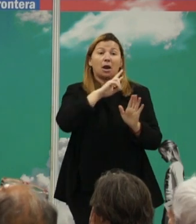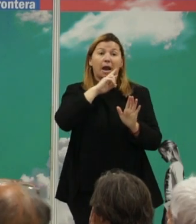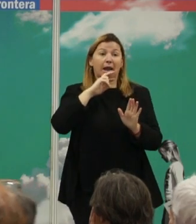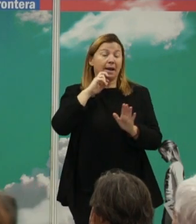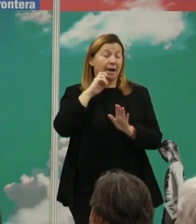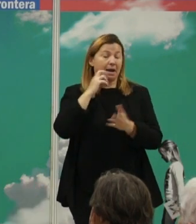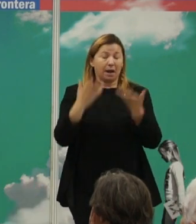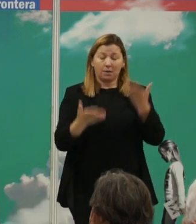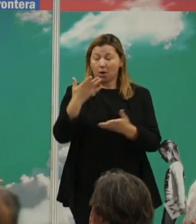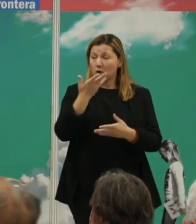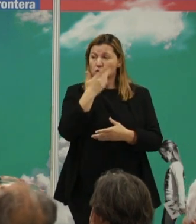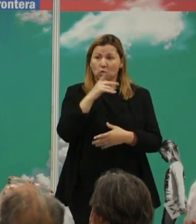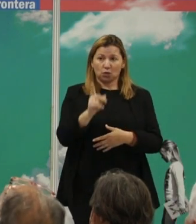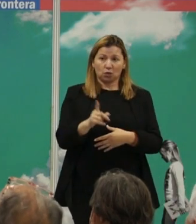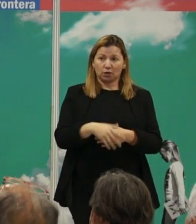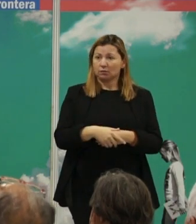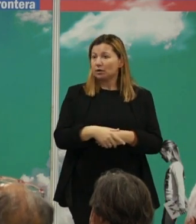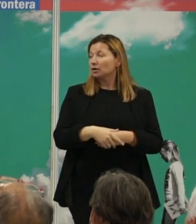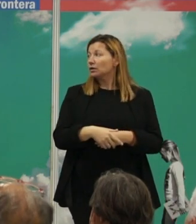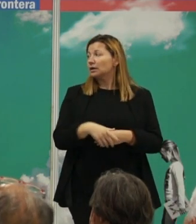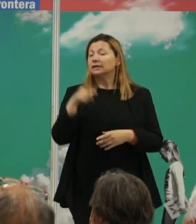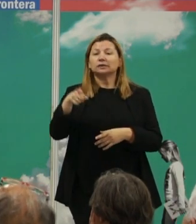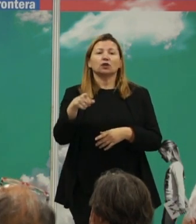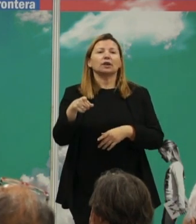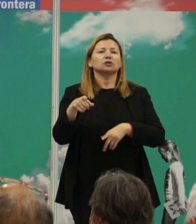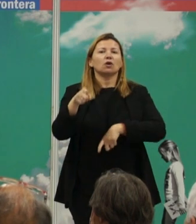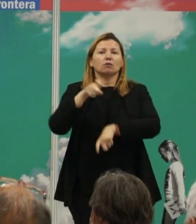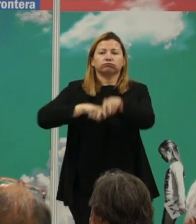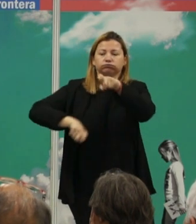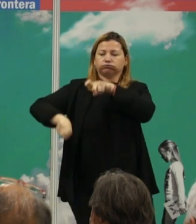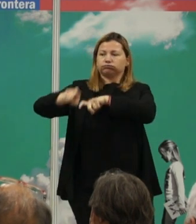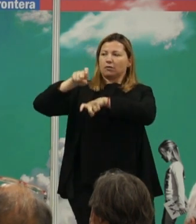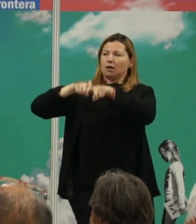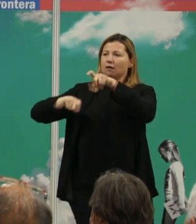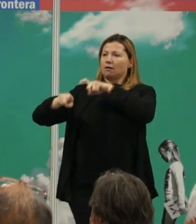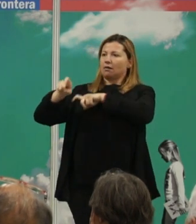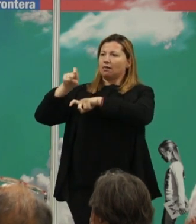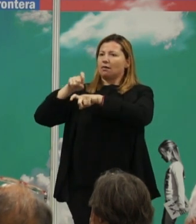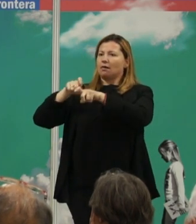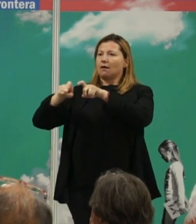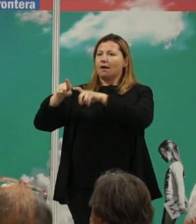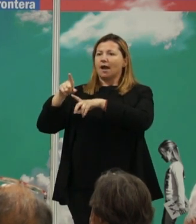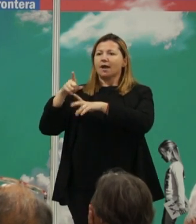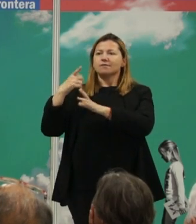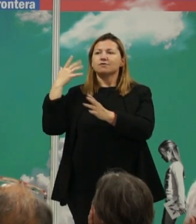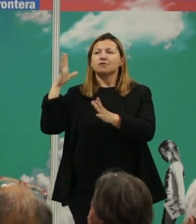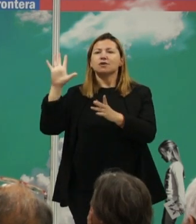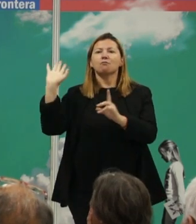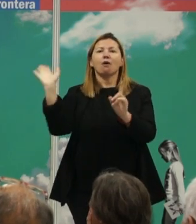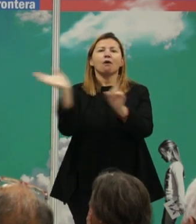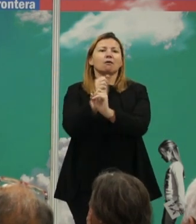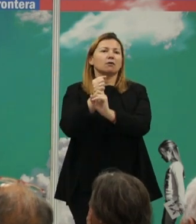raíz y hacemos el mismo proceso de reconstrucción ancestral y voilà tenemos el dato que queremos nosotros de aquí esto sería